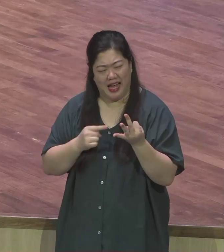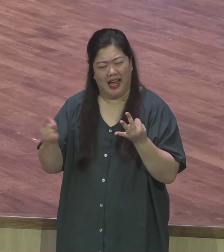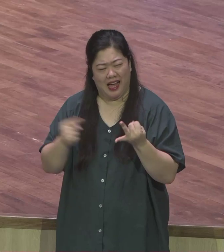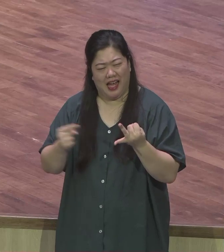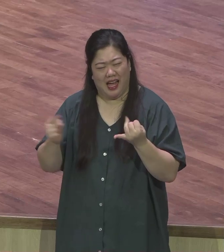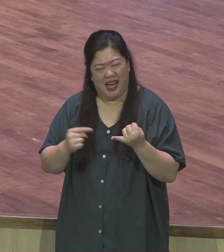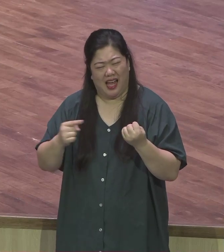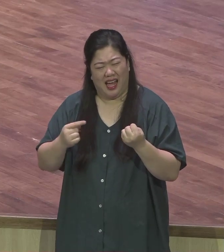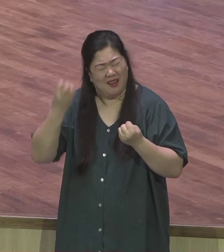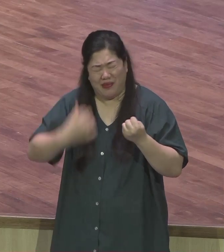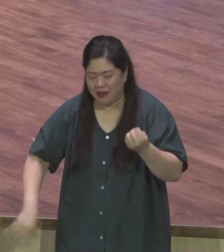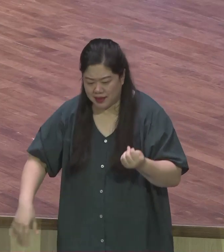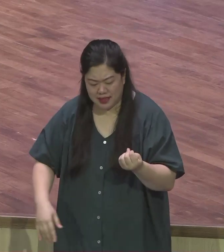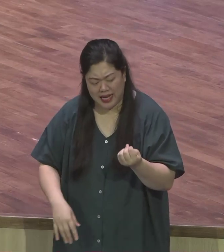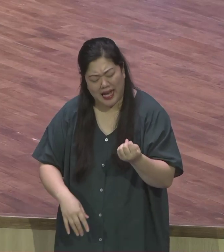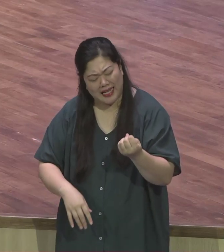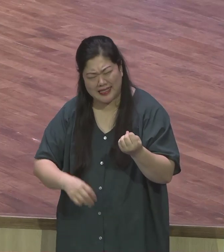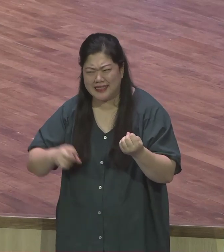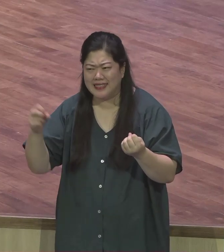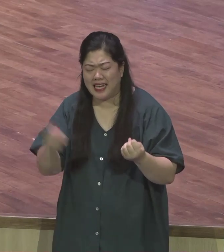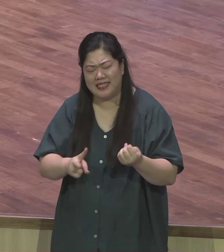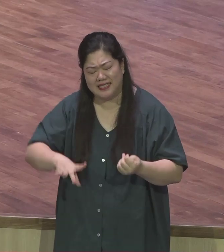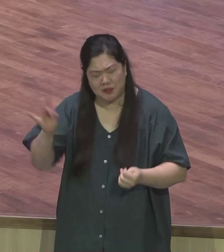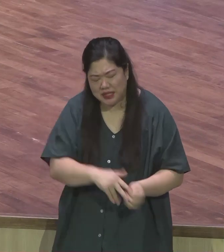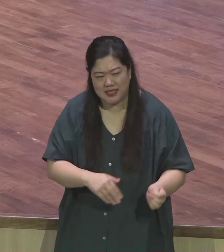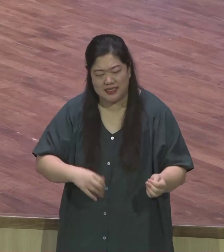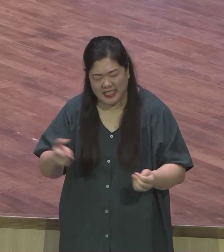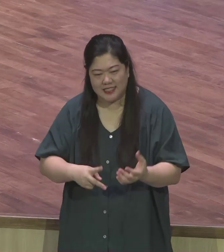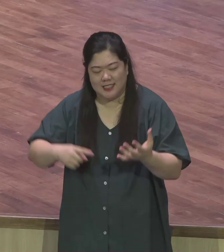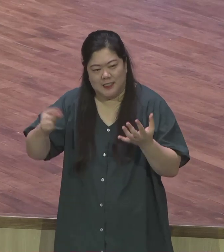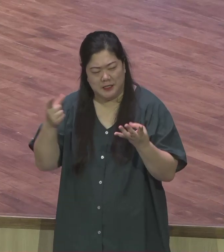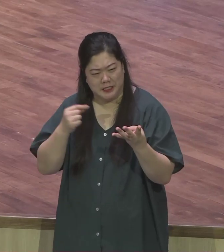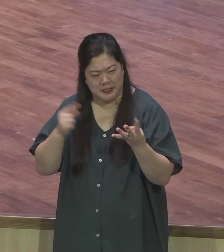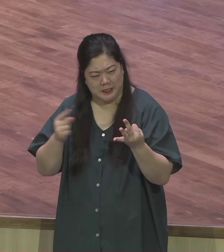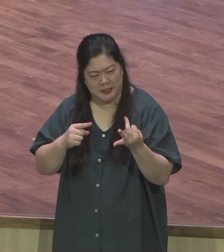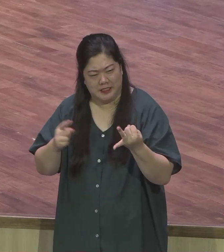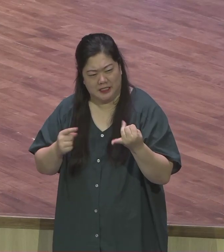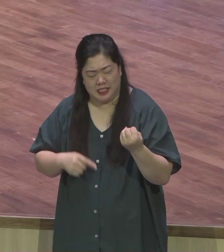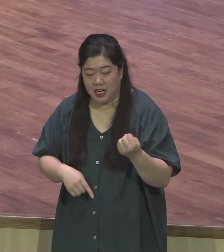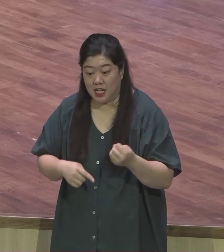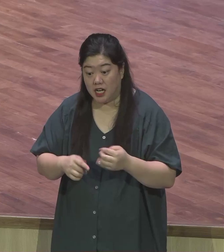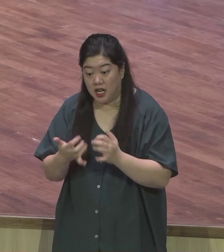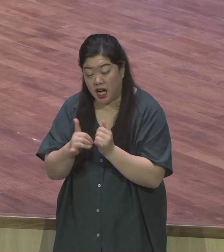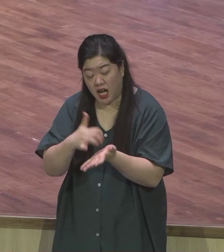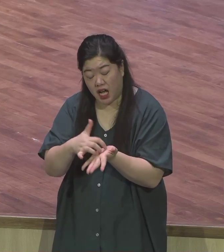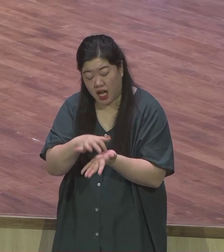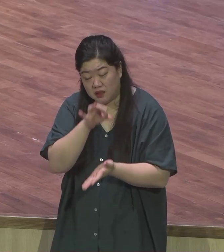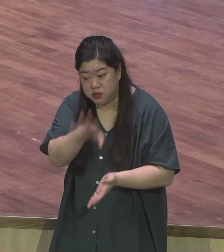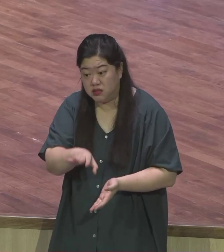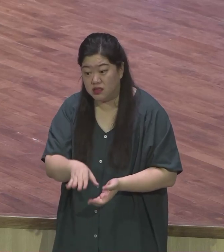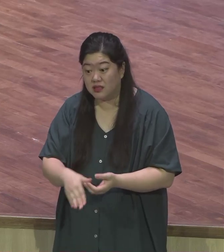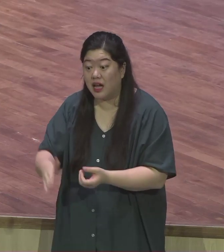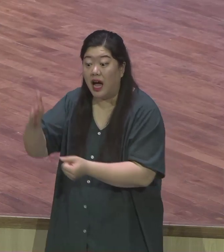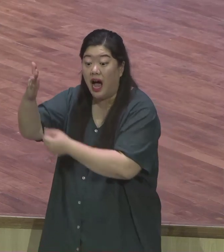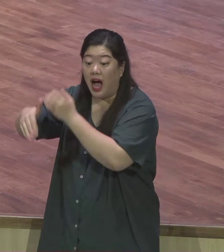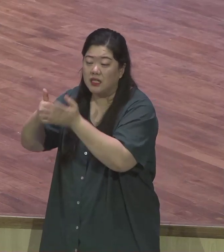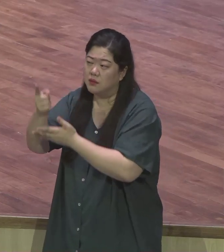것은 인간의 영역이 아니라 영적으로 볼 때 인간의 방법과 인간의 능력을 넘어선 하나님의